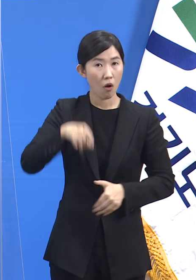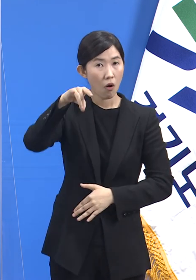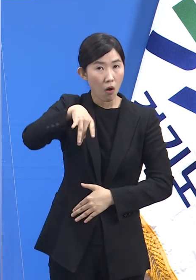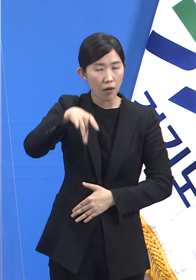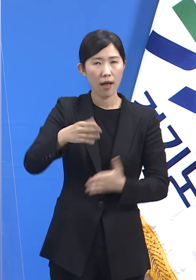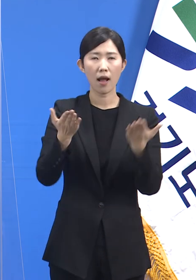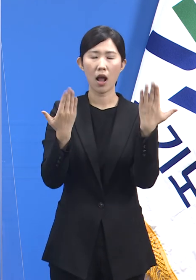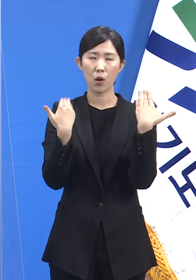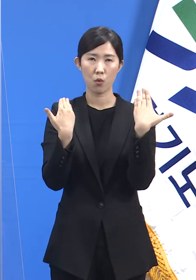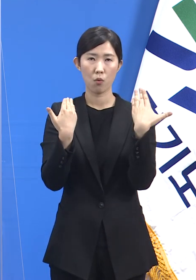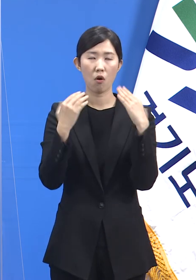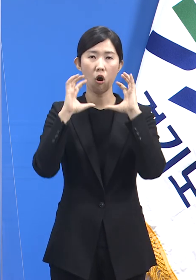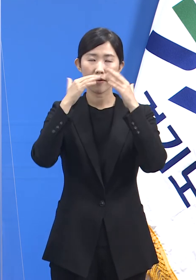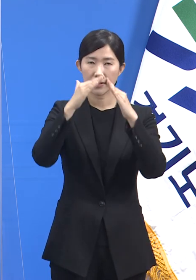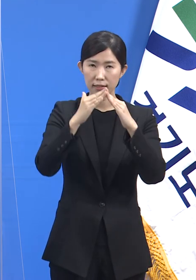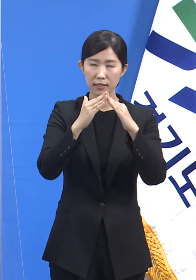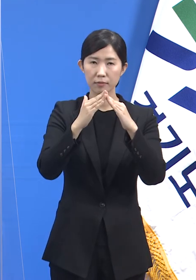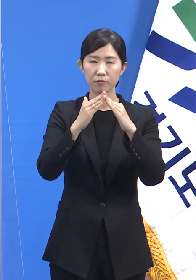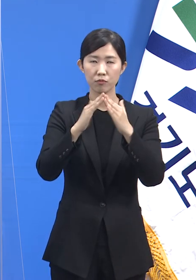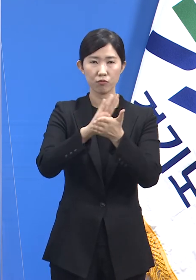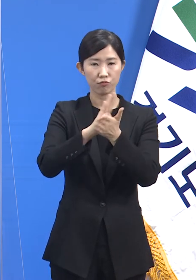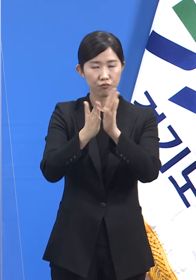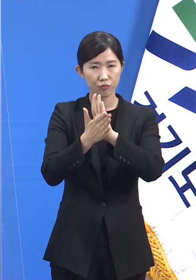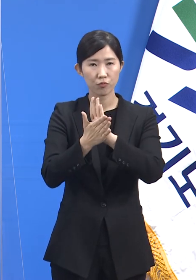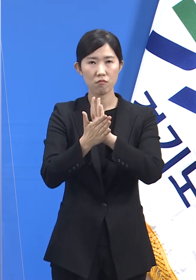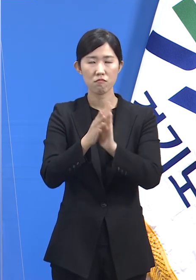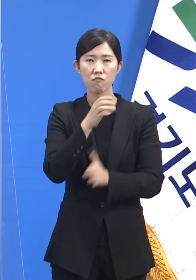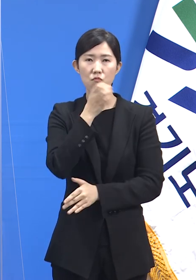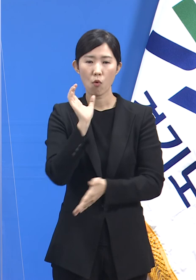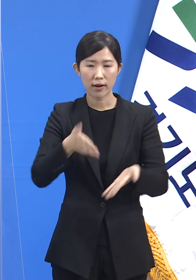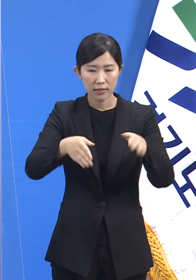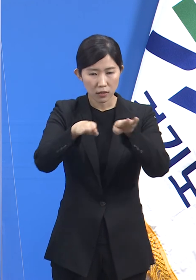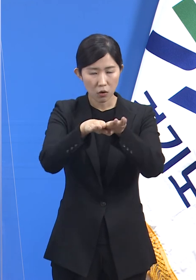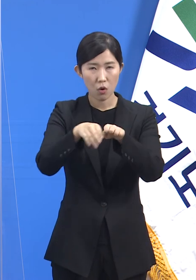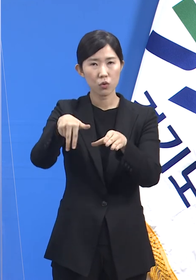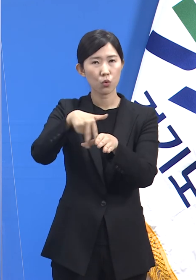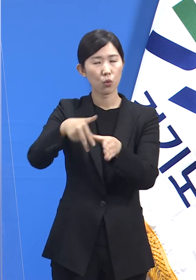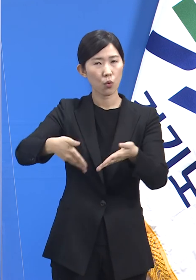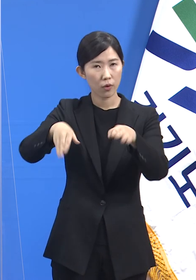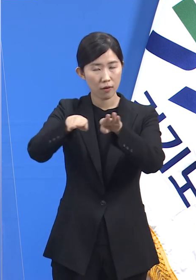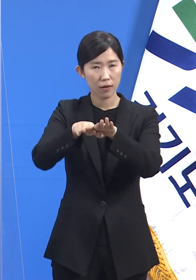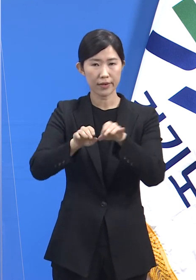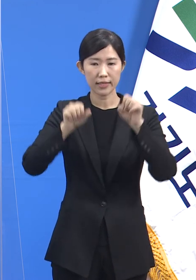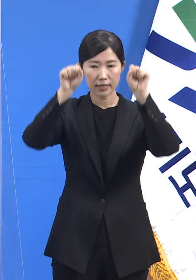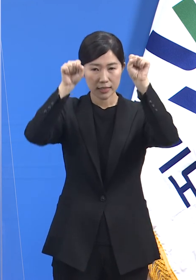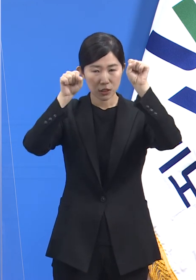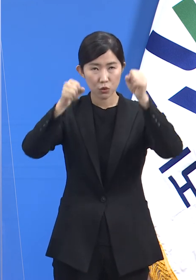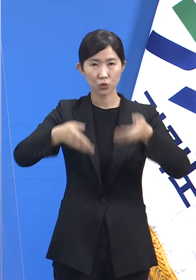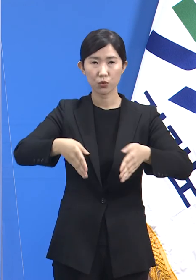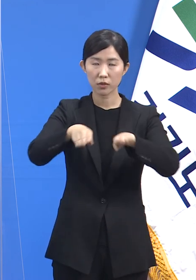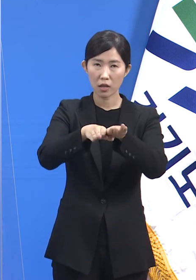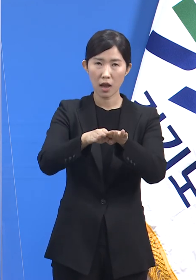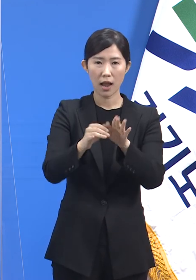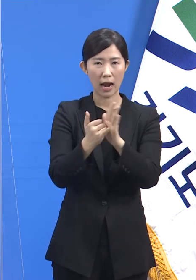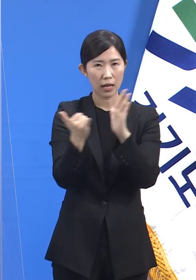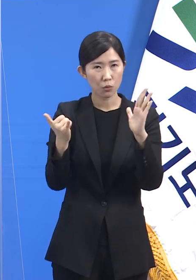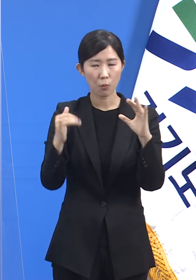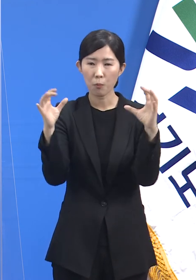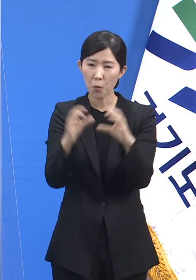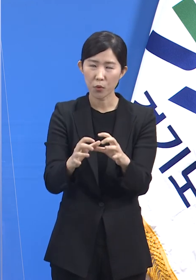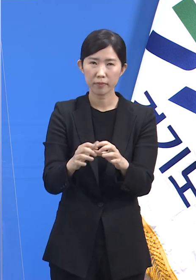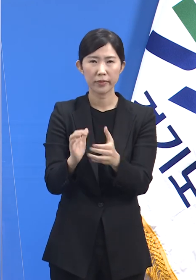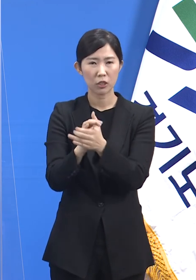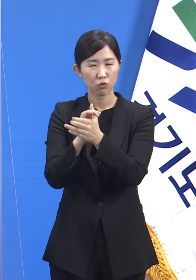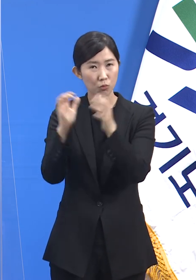의료기관, 요양시설, 종교기관, 실내체육시설, 가족과 지인 모임 등 각 영역의